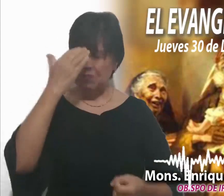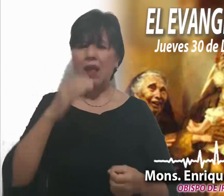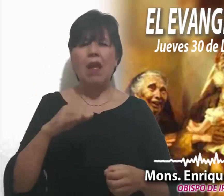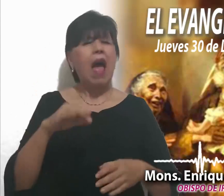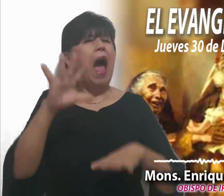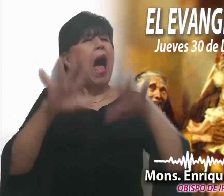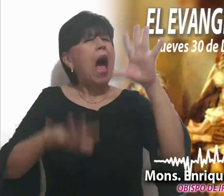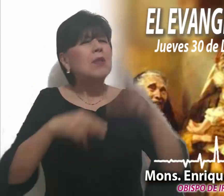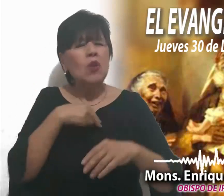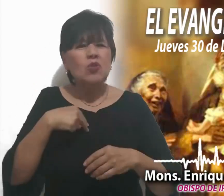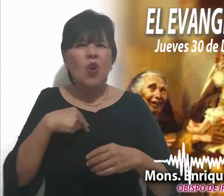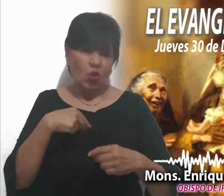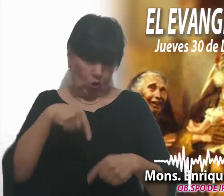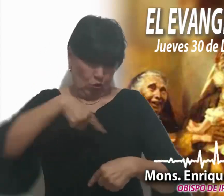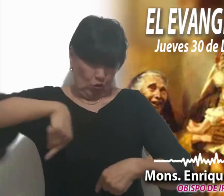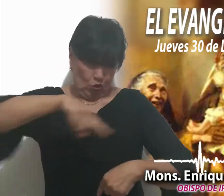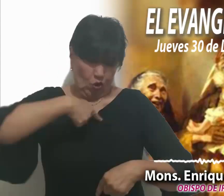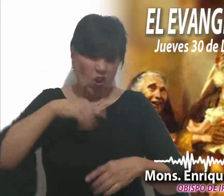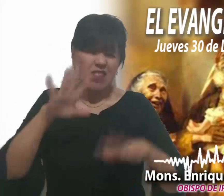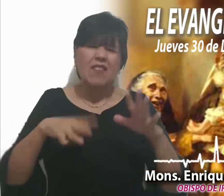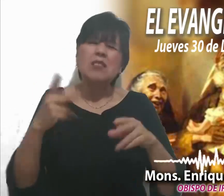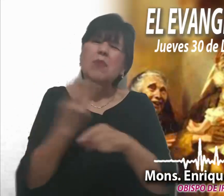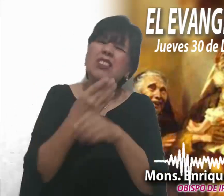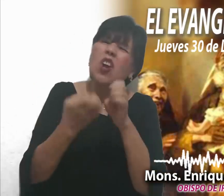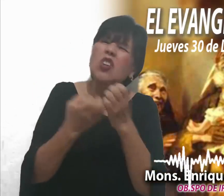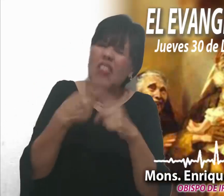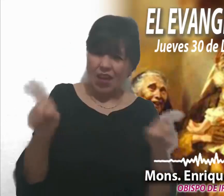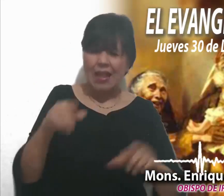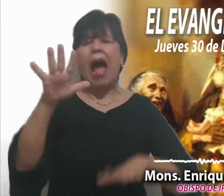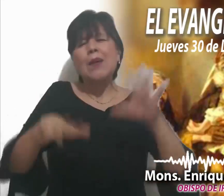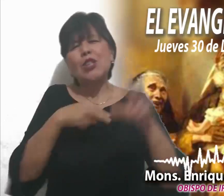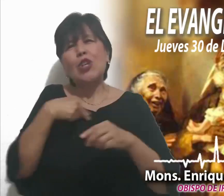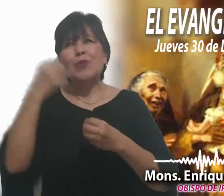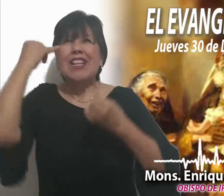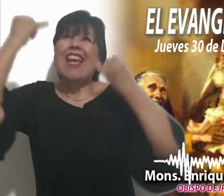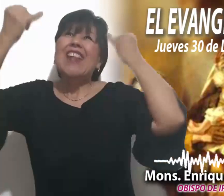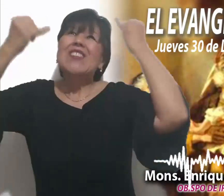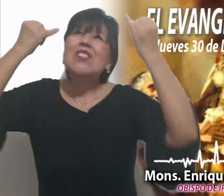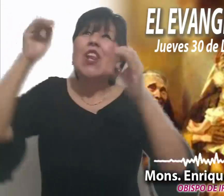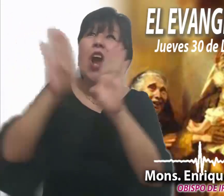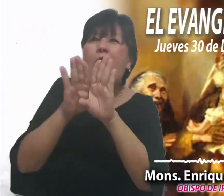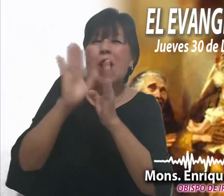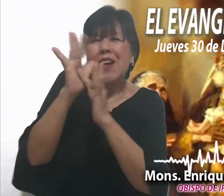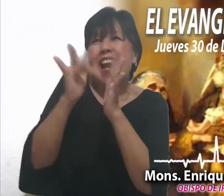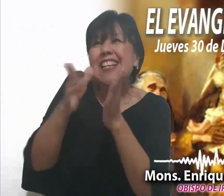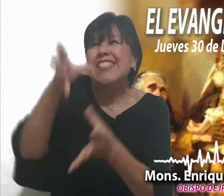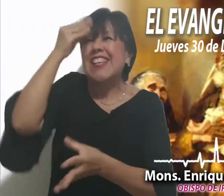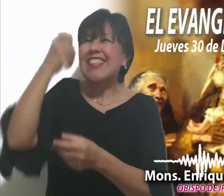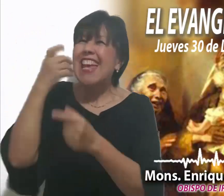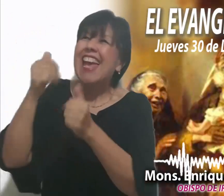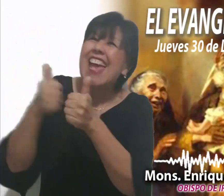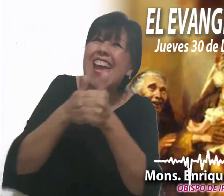pasa lo contrario. Durante unos cuantos días nos ilusionamos en el seguimiento de Jesús. Lo